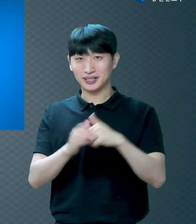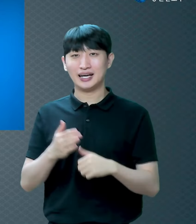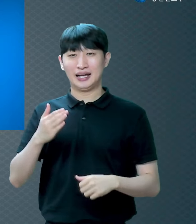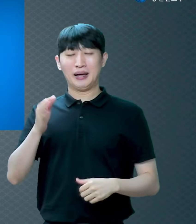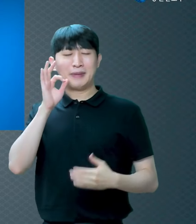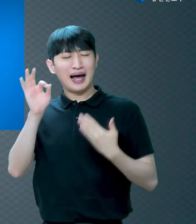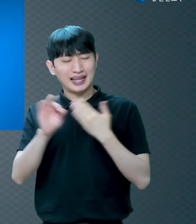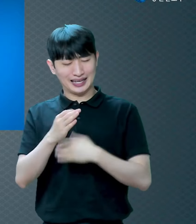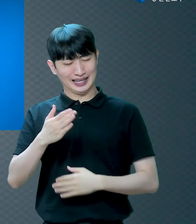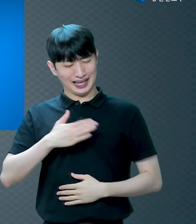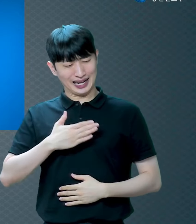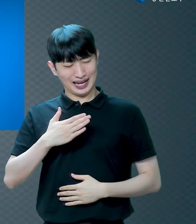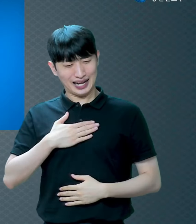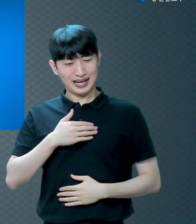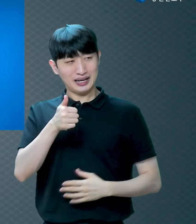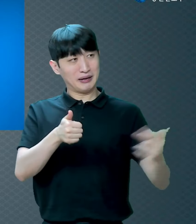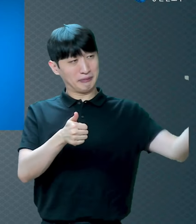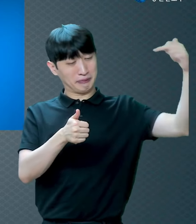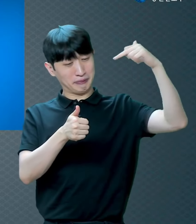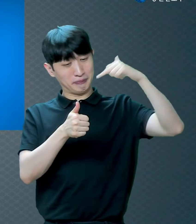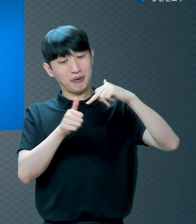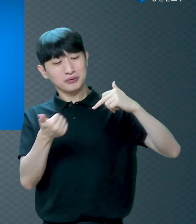항상 하셔요